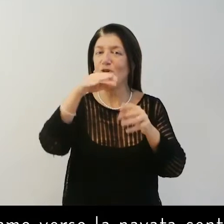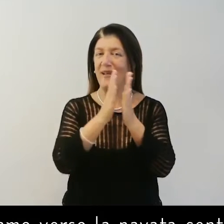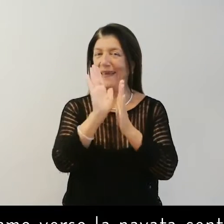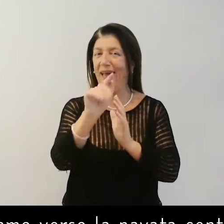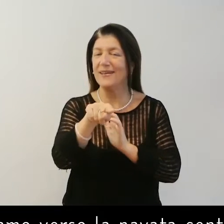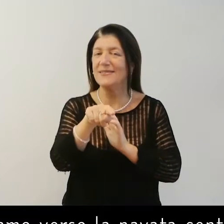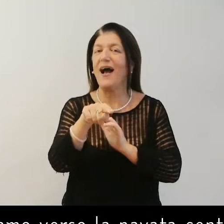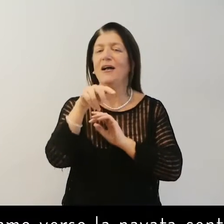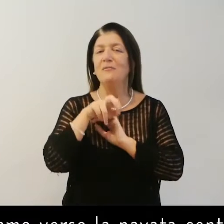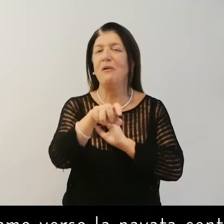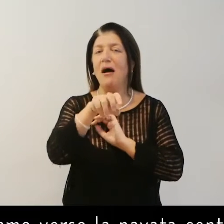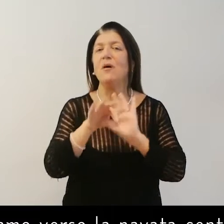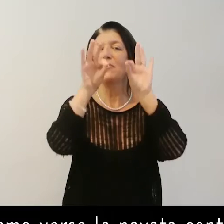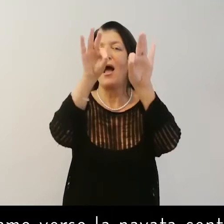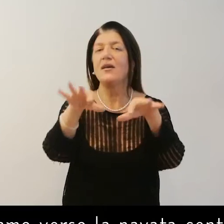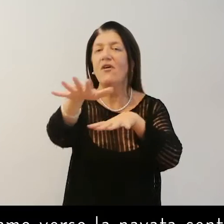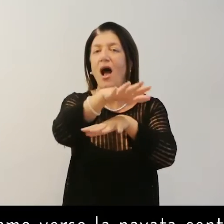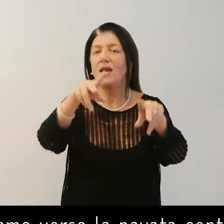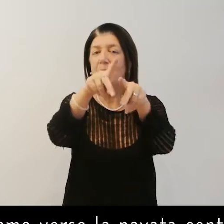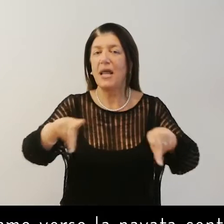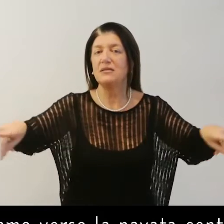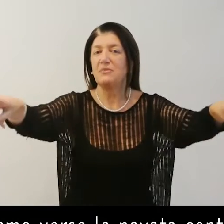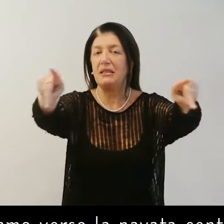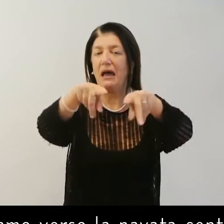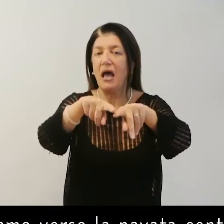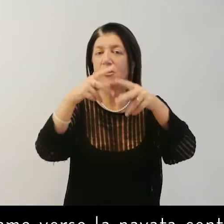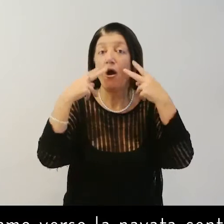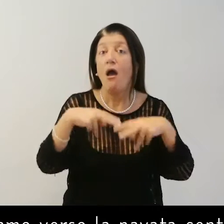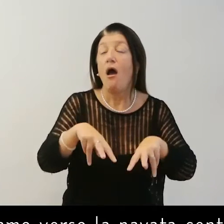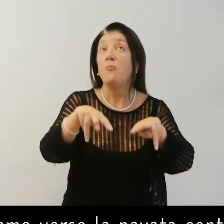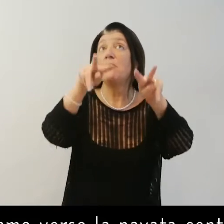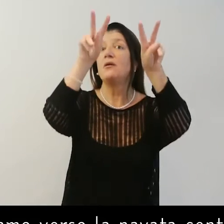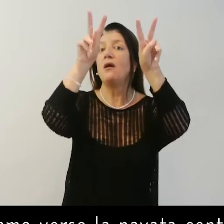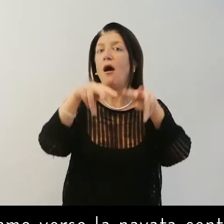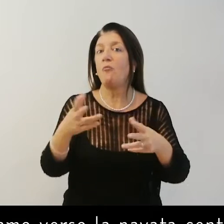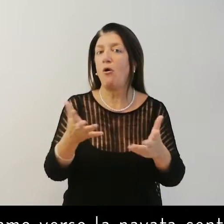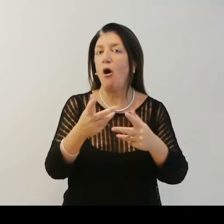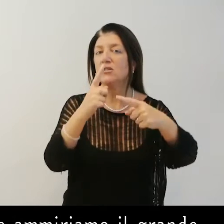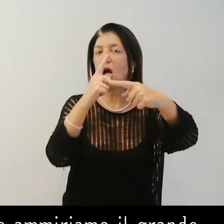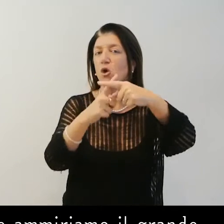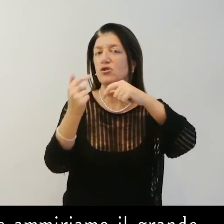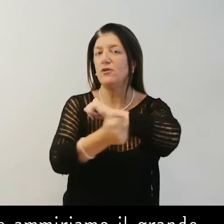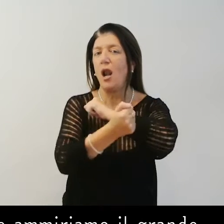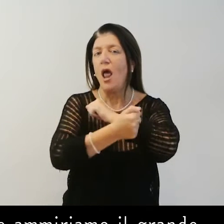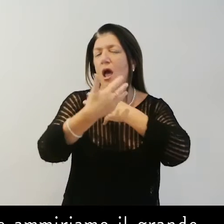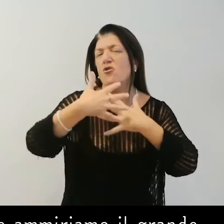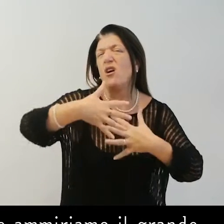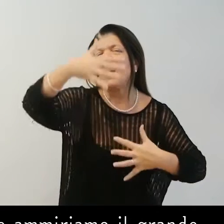ritorniamo verso la navata centrale e raggiungiamo l'area presbiteriale e ammiediamo il grande